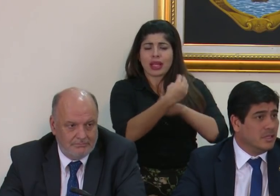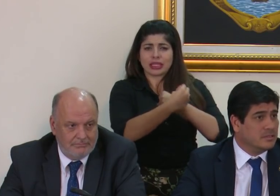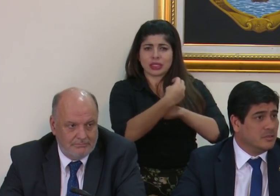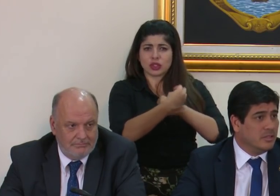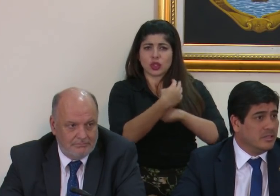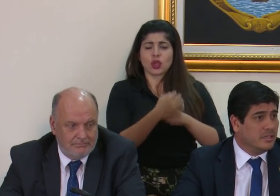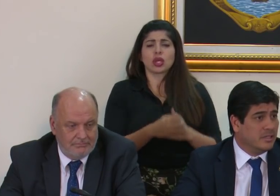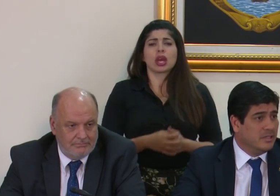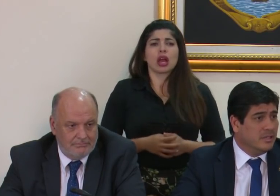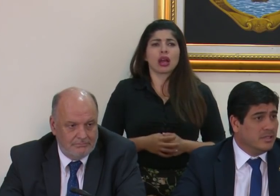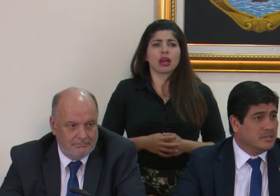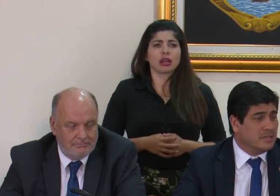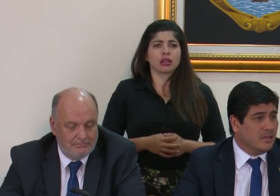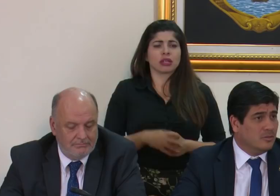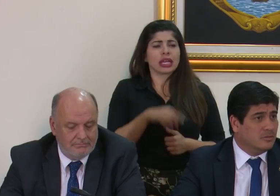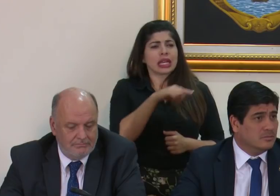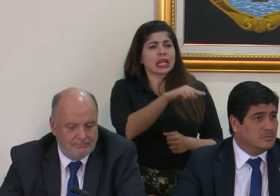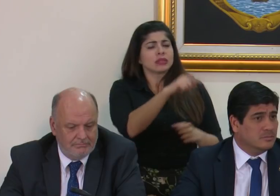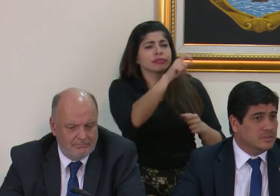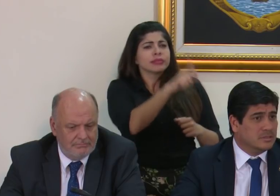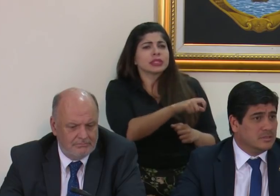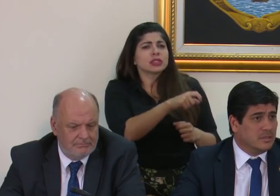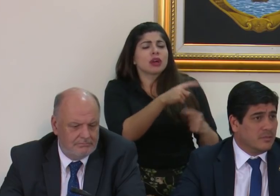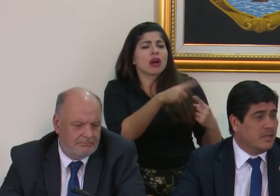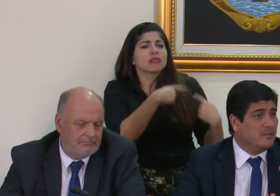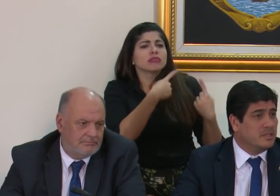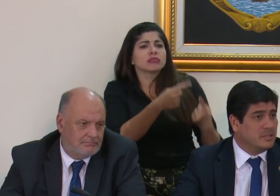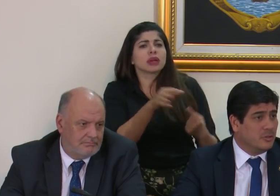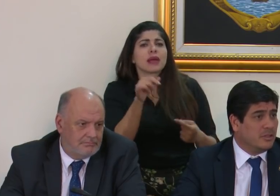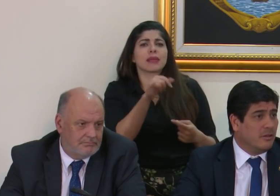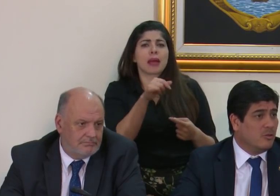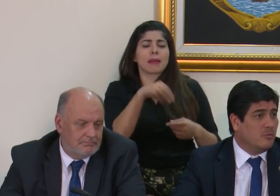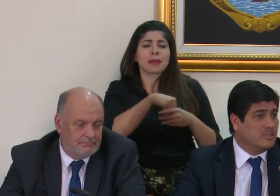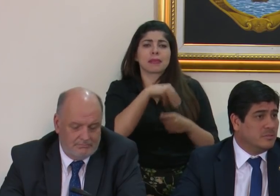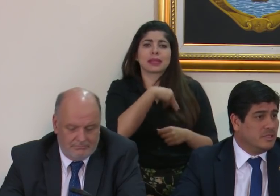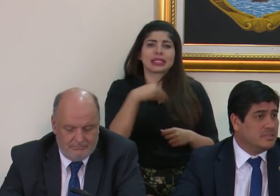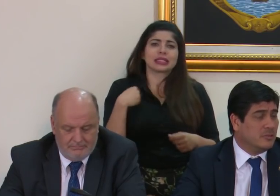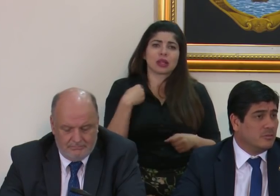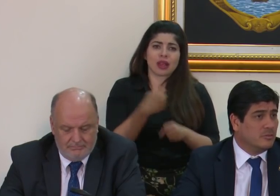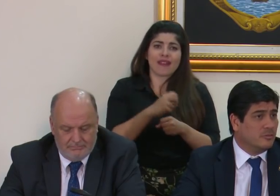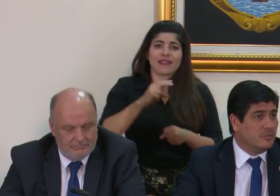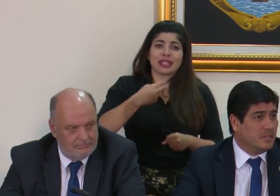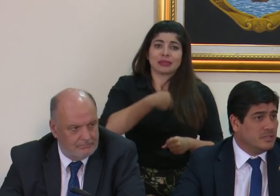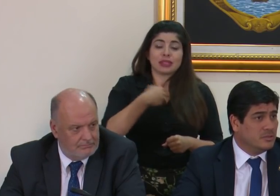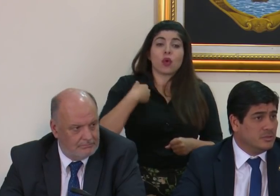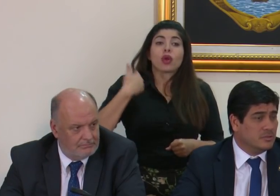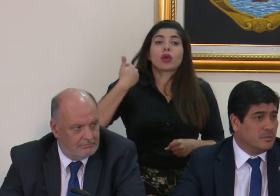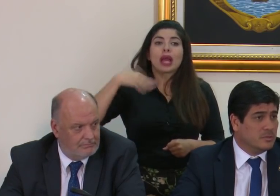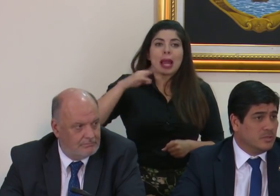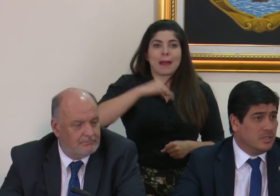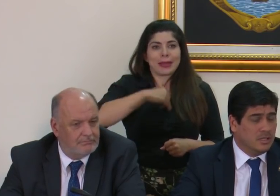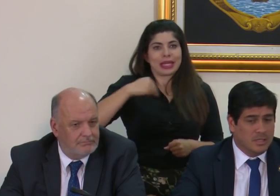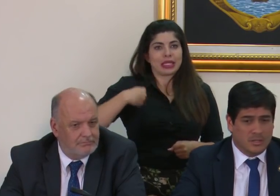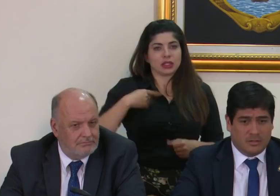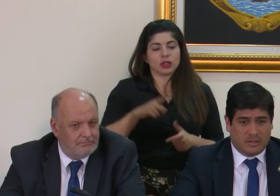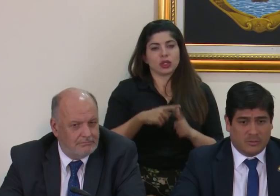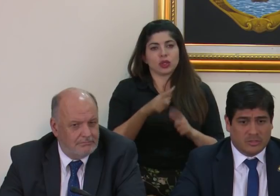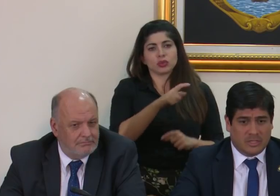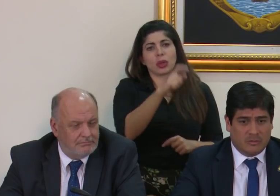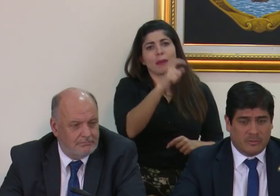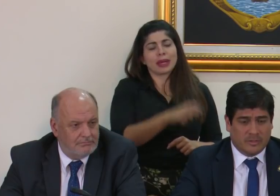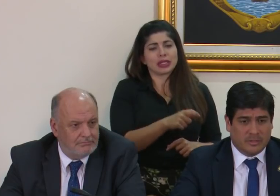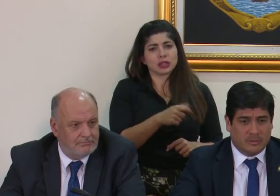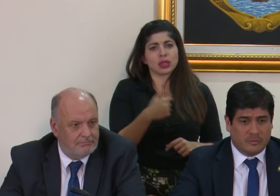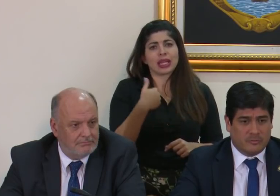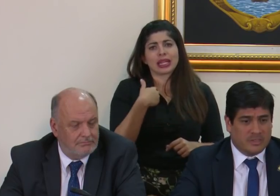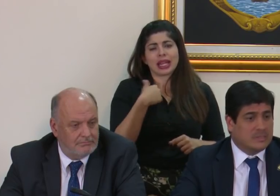y ha sido alguien que ha estado también en el Ministerio de Trabajo como viceministra cuando yo fui ministro y es una persona que